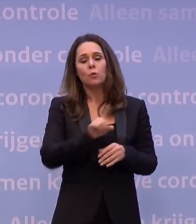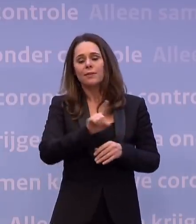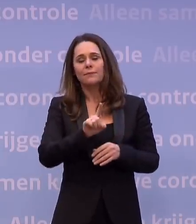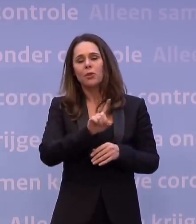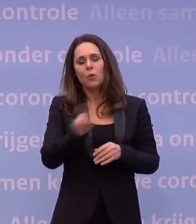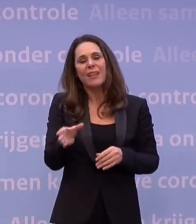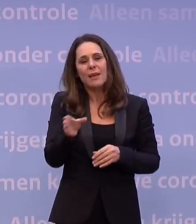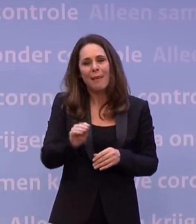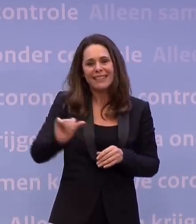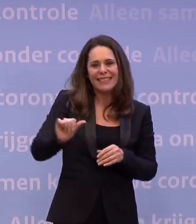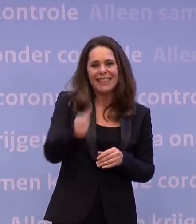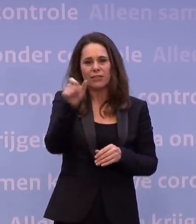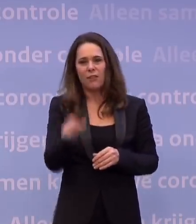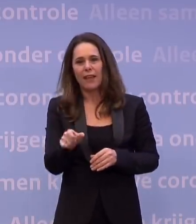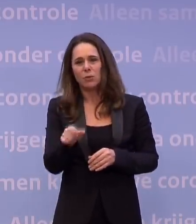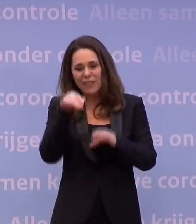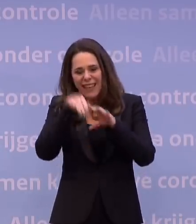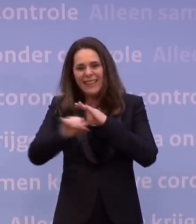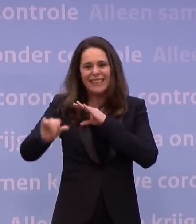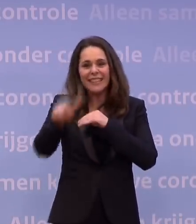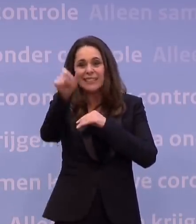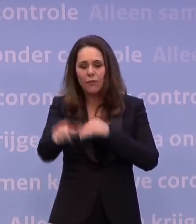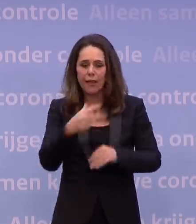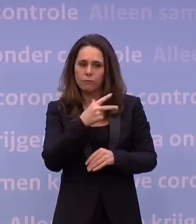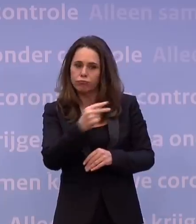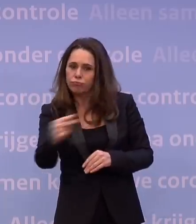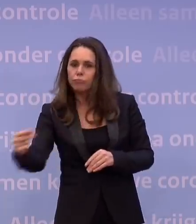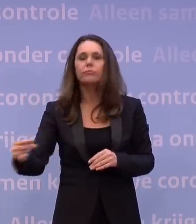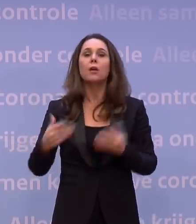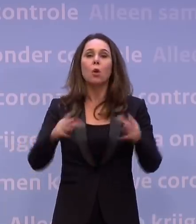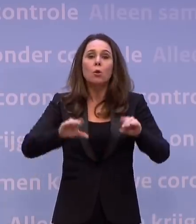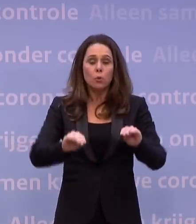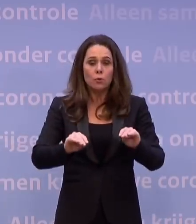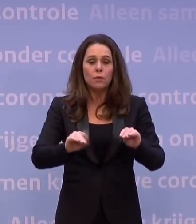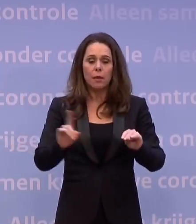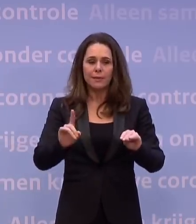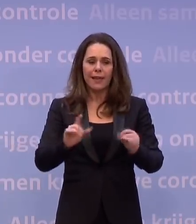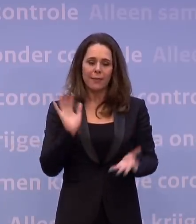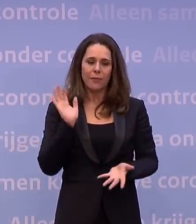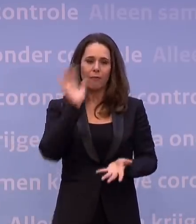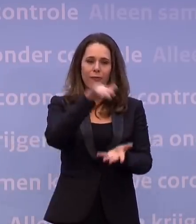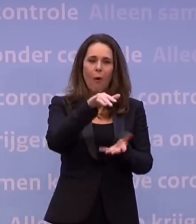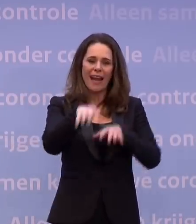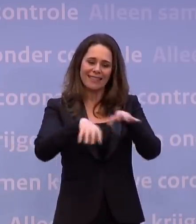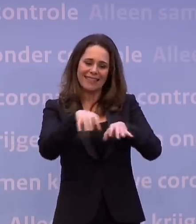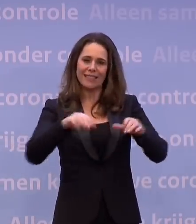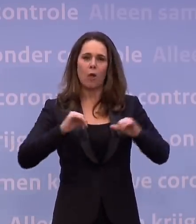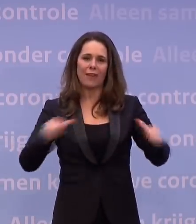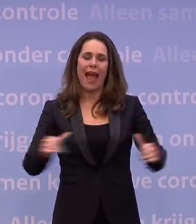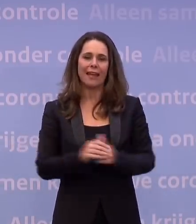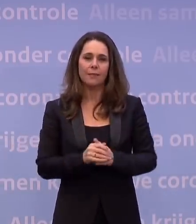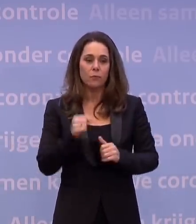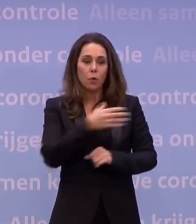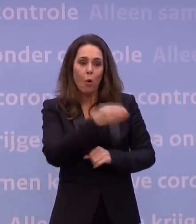week. Dus wat wij nu willen doen, is in de zesde week prikken. En omdat we dat doen, spelen we meer voorraad risicovrij, zou je kunnen zeggen. Wat we nu doen, is